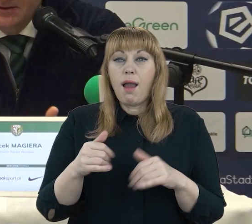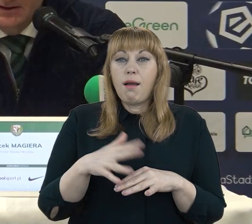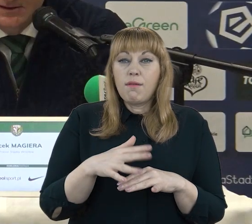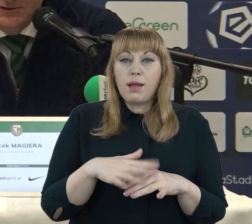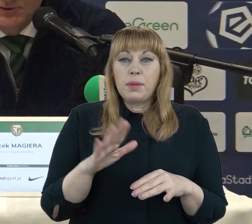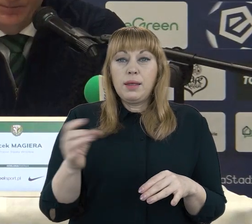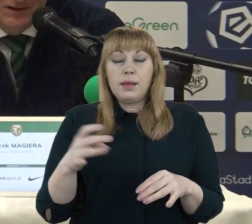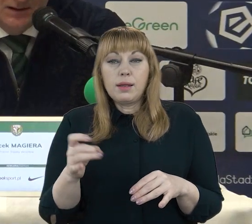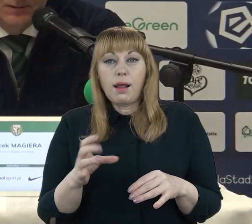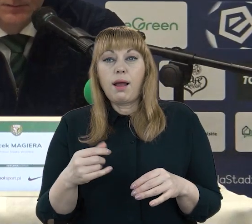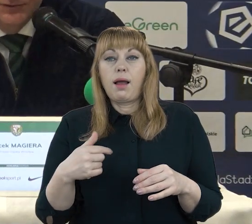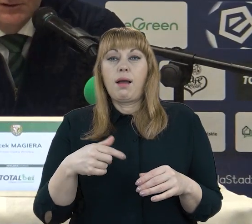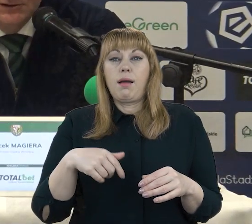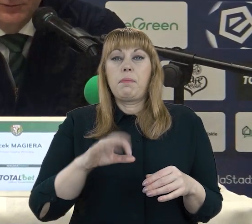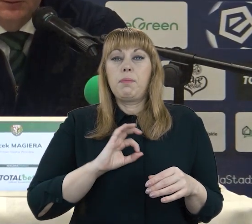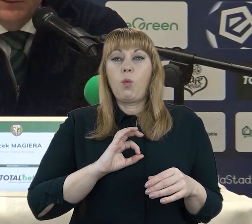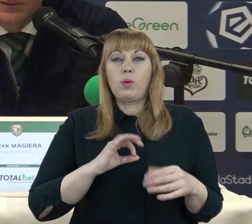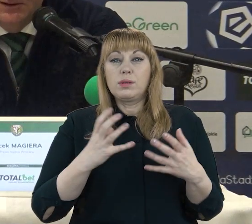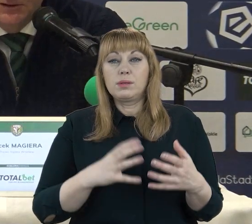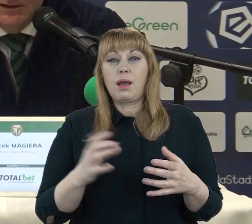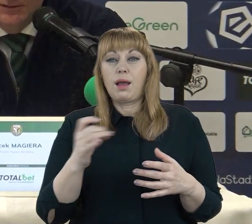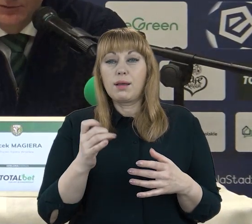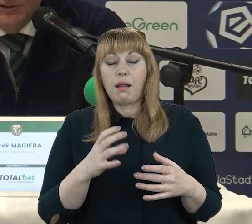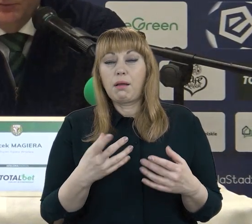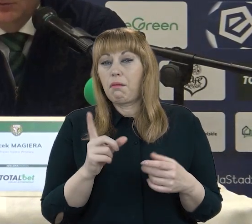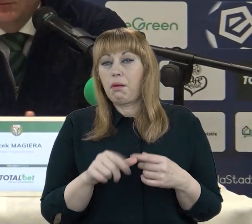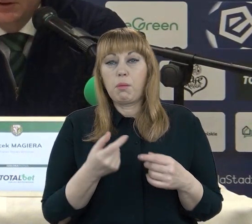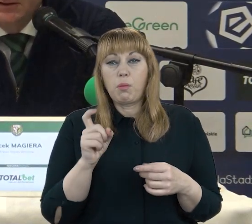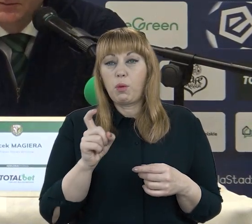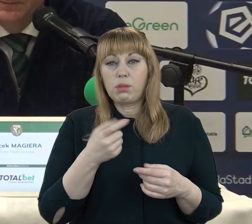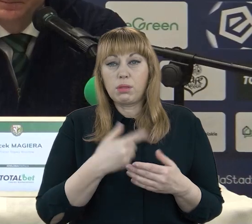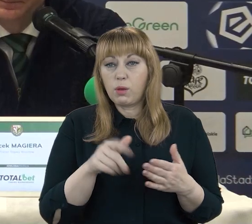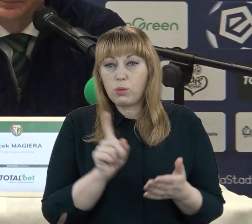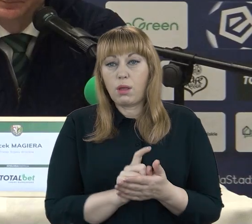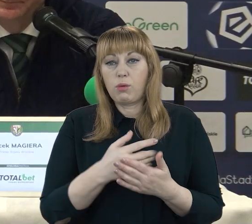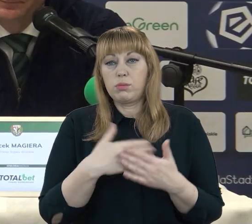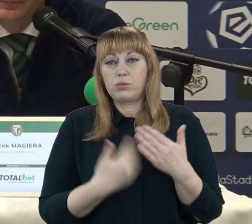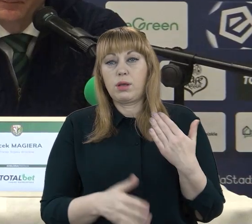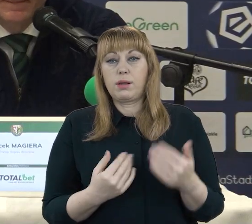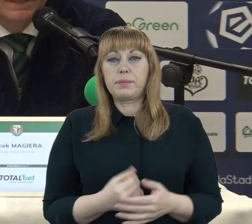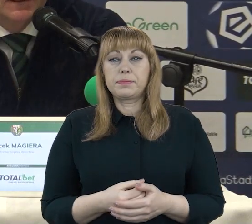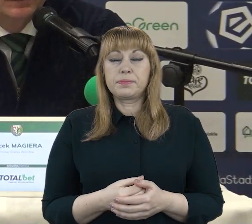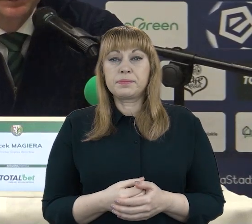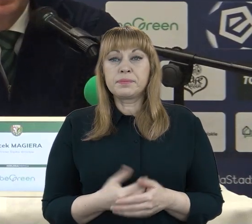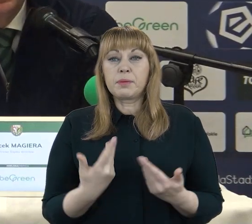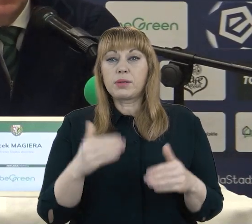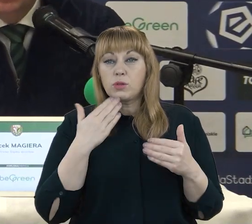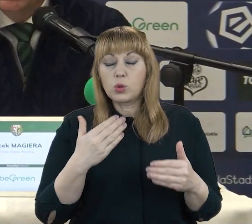też jak chcieliśmy, nie dało nam to dzisiaj trzy punktów, znaczy nie dało nam to dzisiaj punktów i przegraliśmy. Dobrze, dziękuję bardzo Panie trenerze, dziękuję